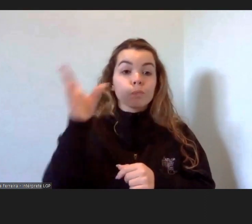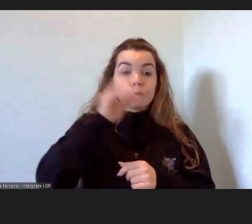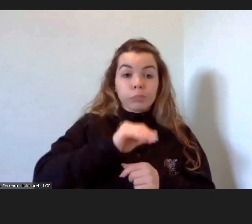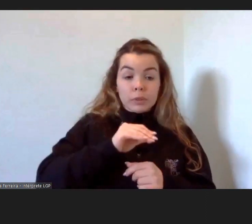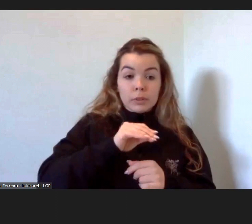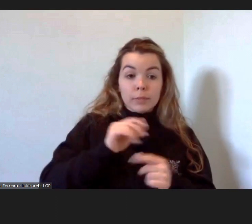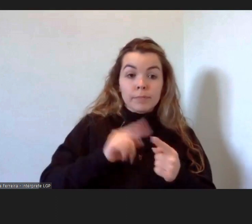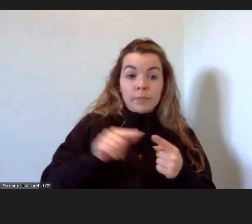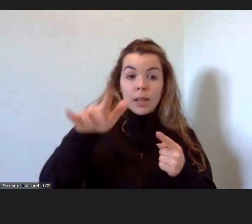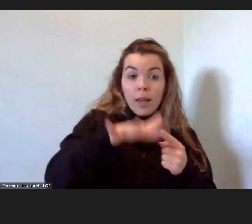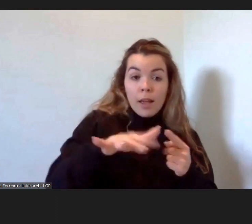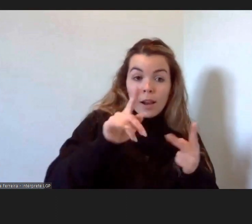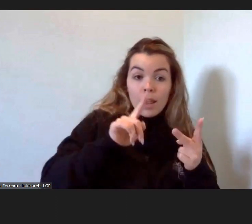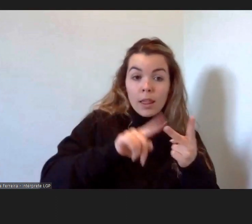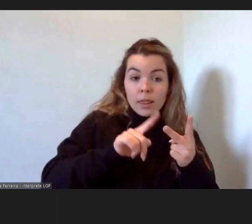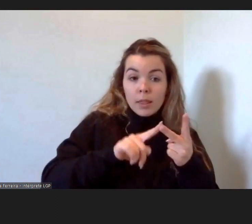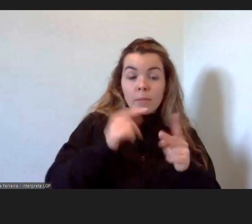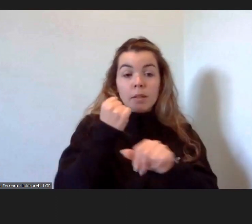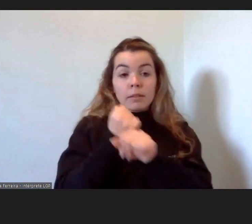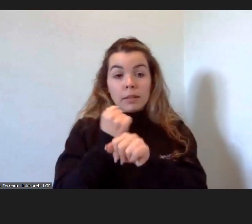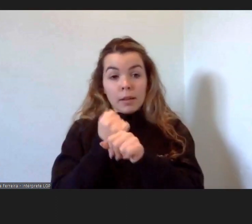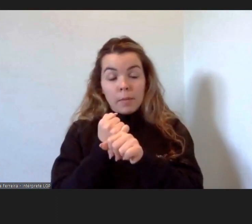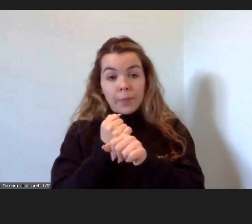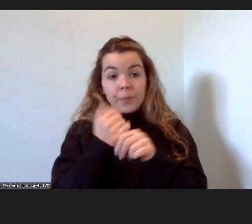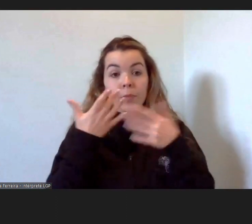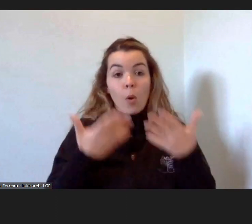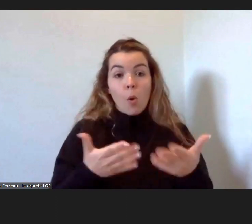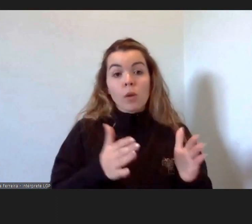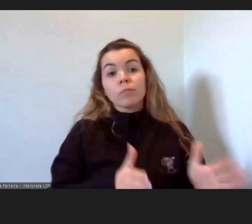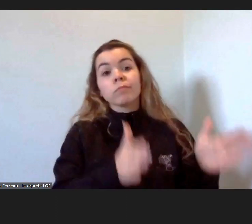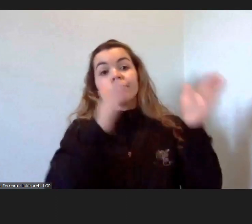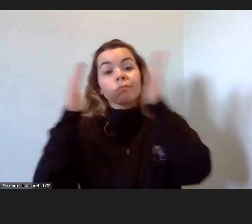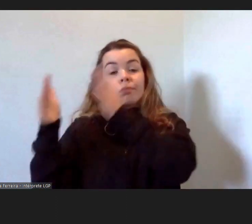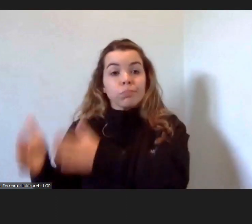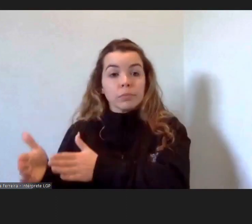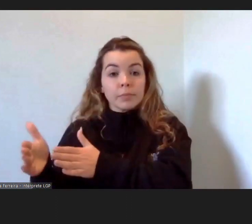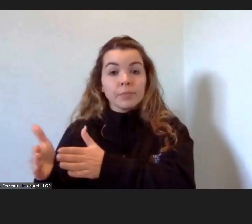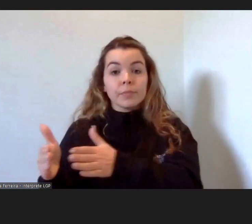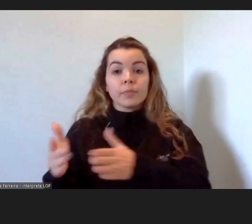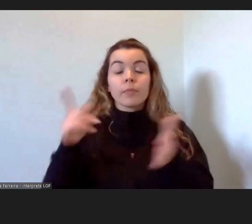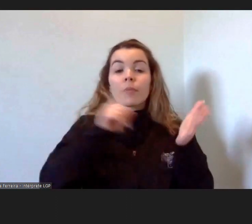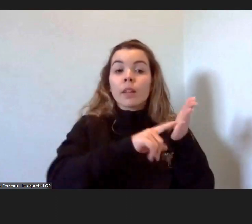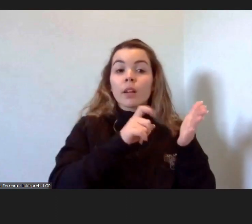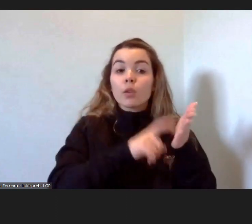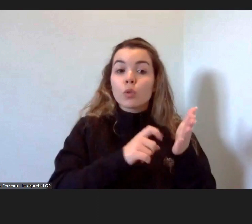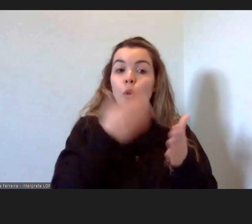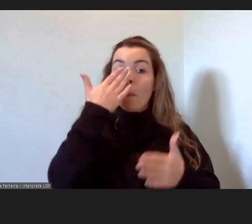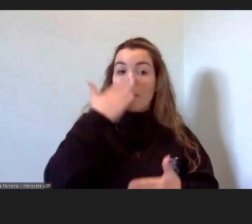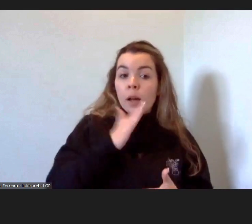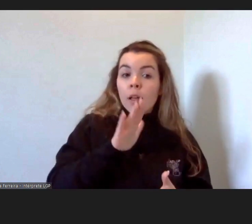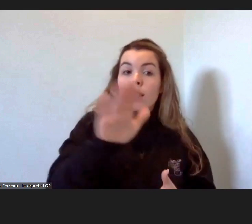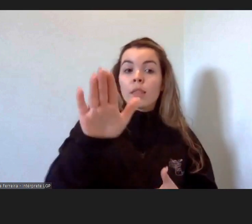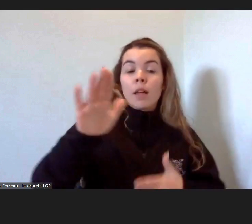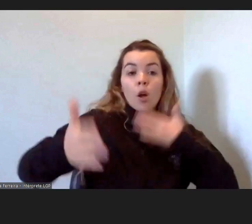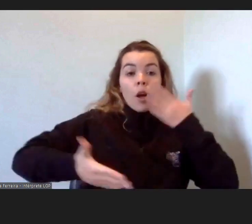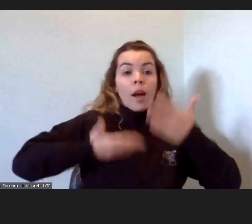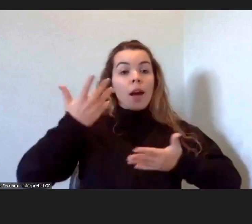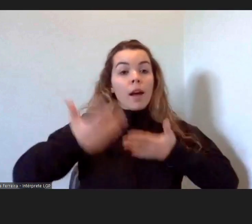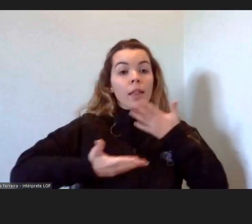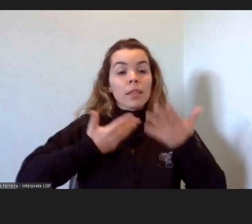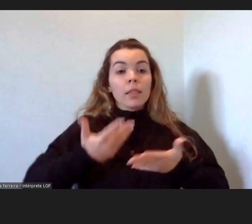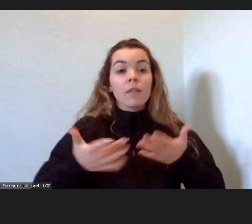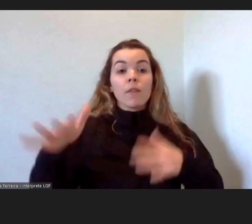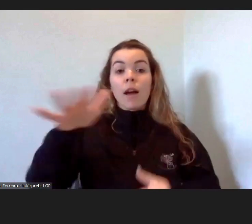laboral. Por outro lado, a necessidade de uma postura proativa nas áreas das